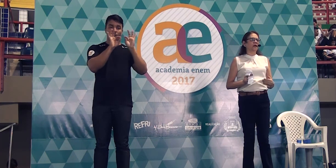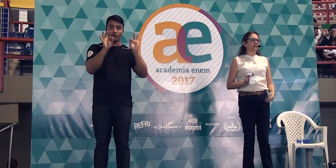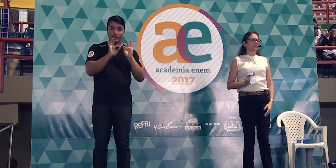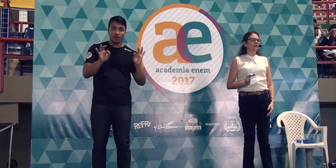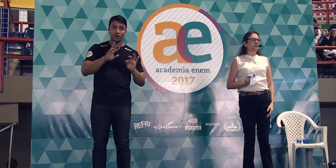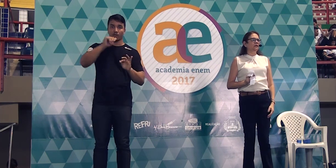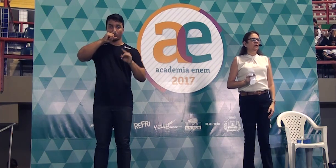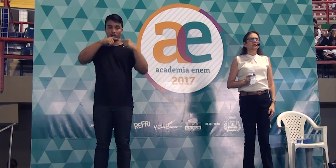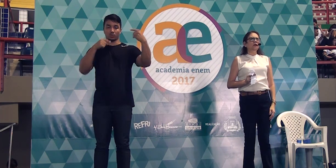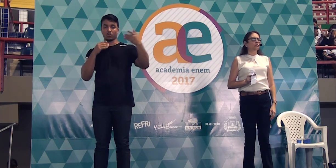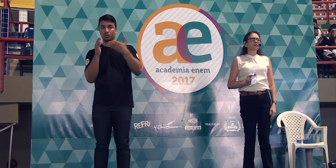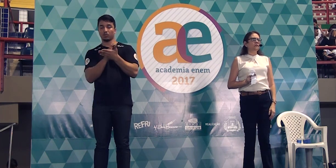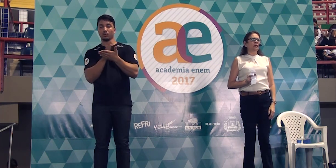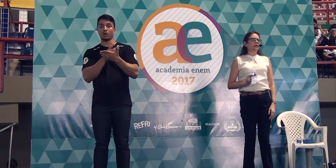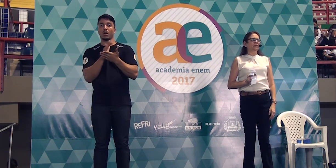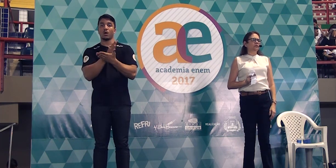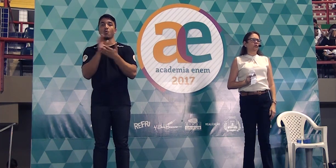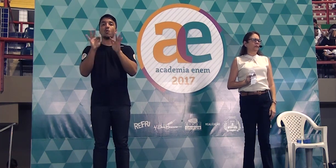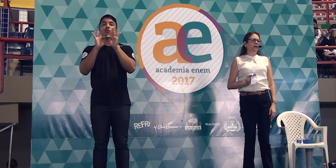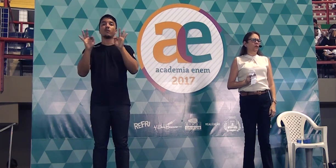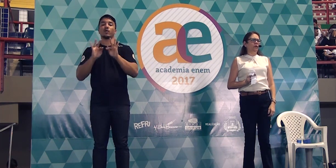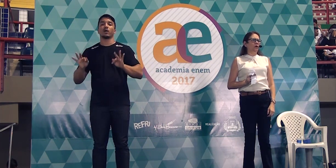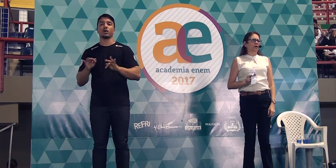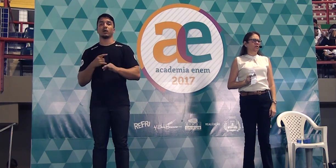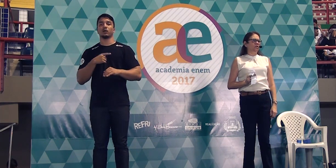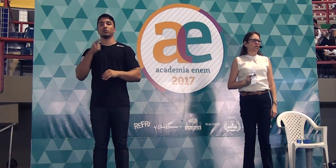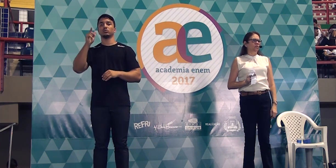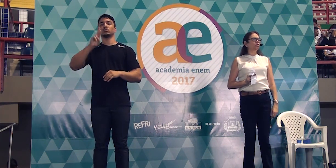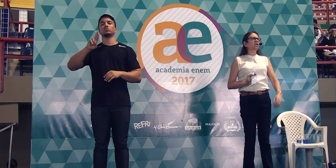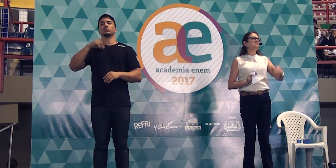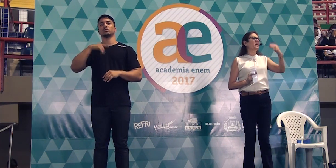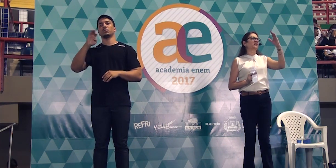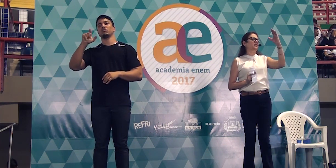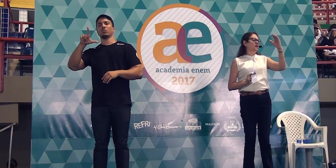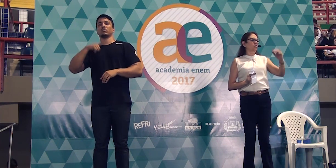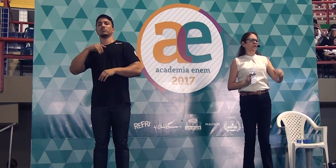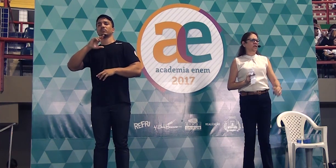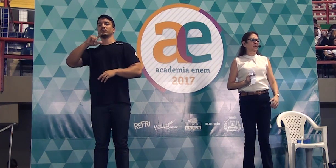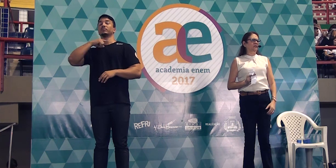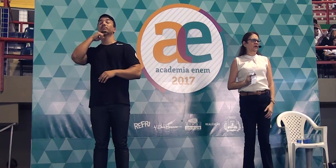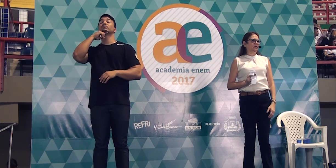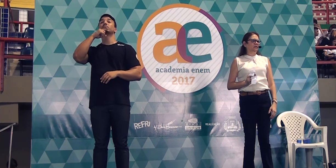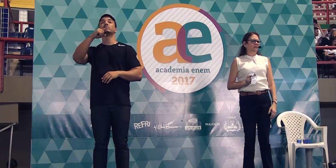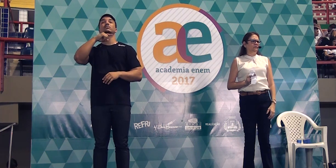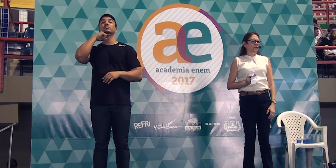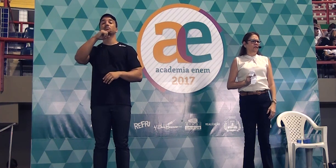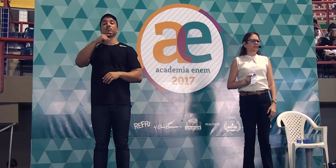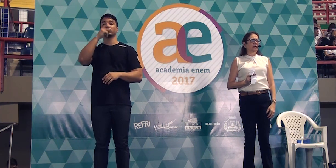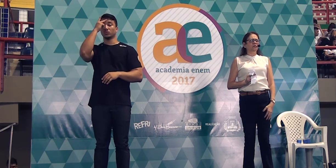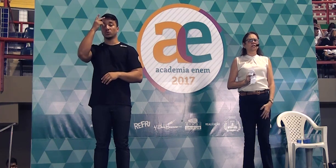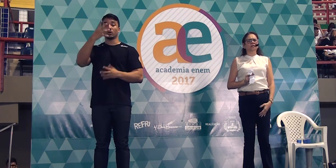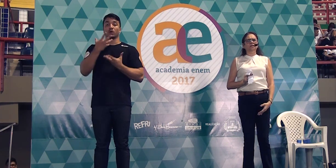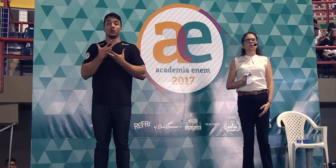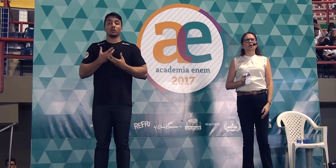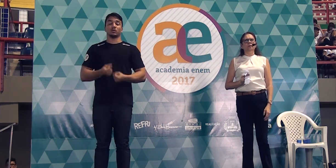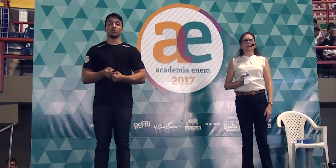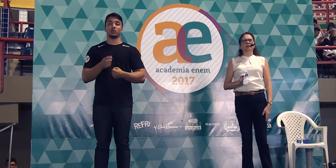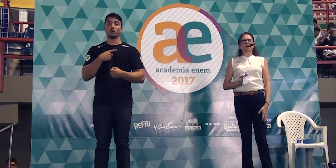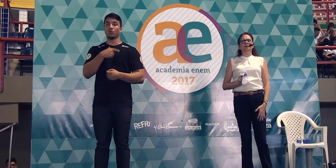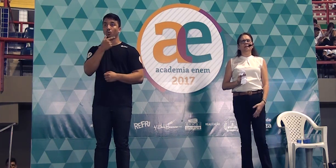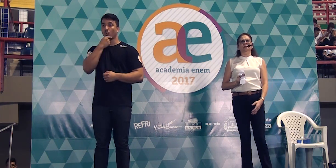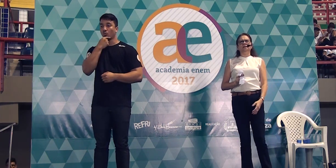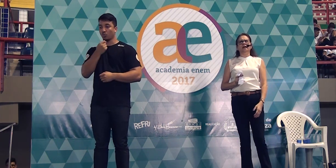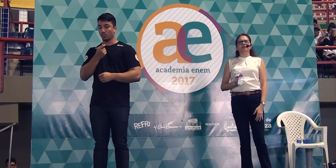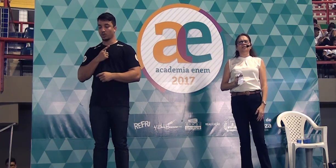algumas frases. Não use mais a do Immanuel Kant. Não tem mais quem aguente aquela frase. Certo? Que diz assim, o